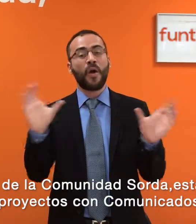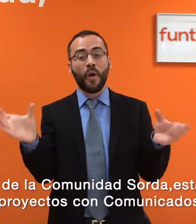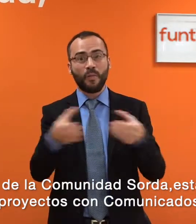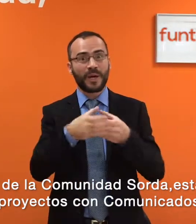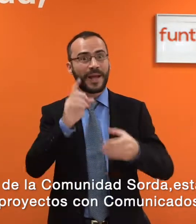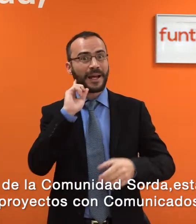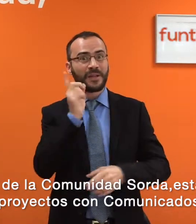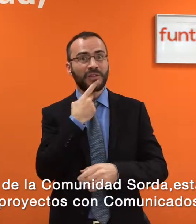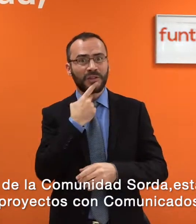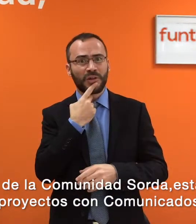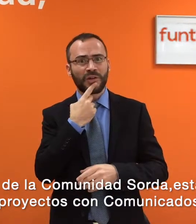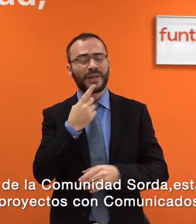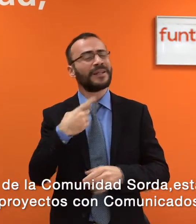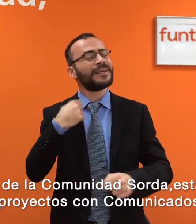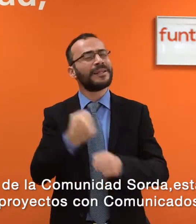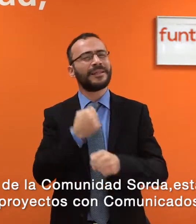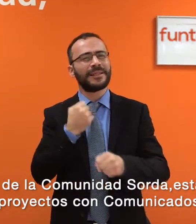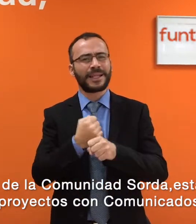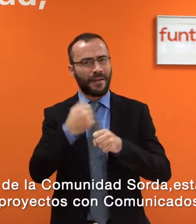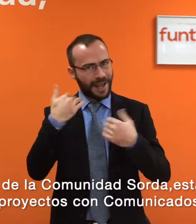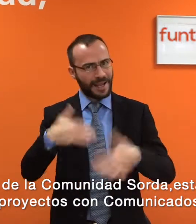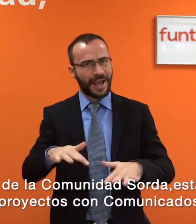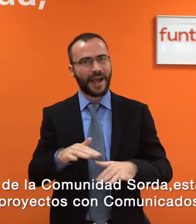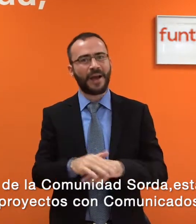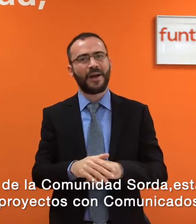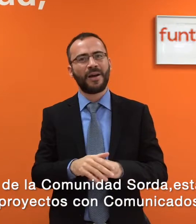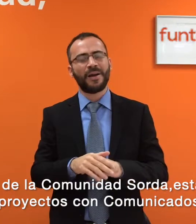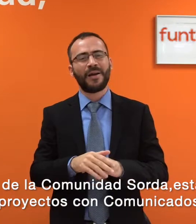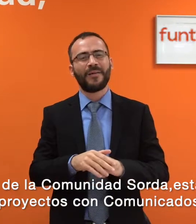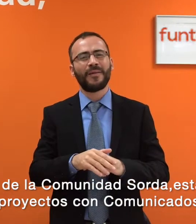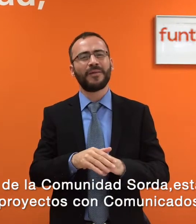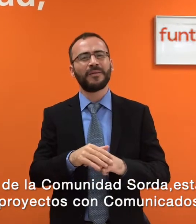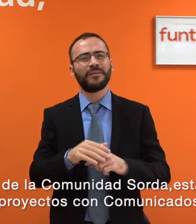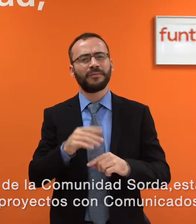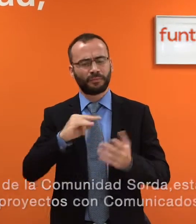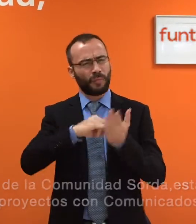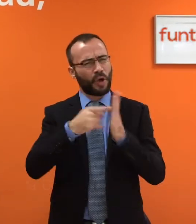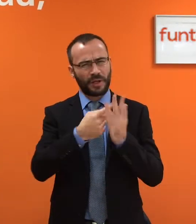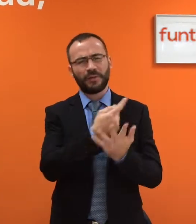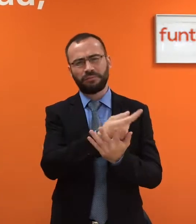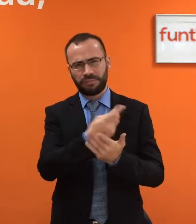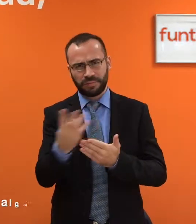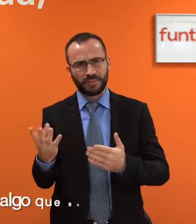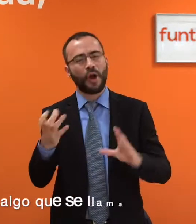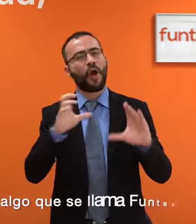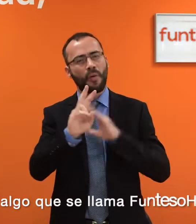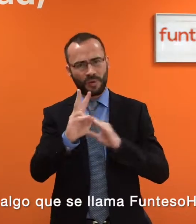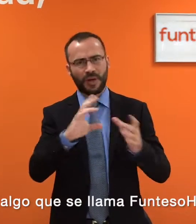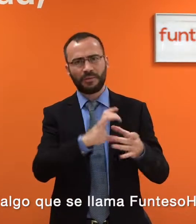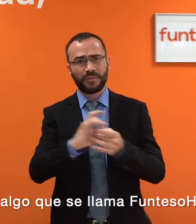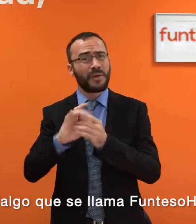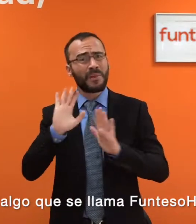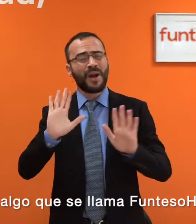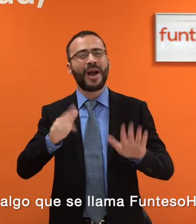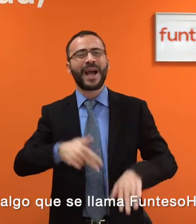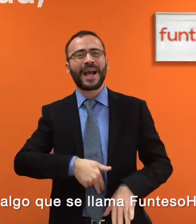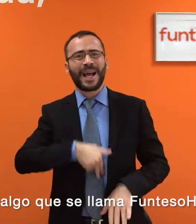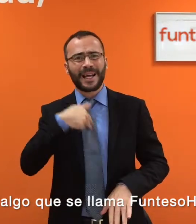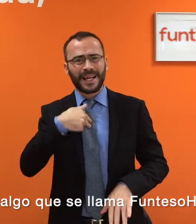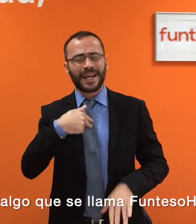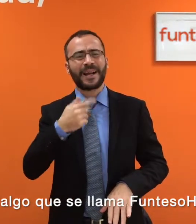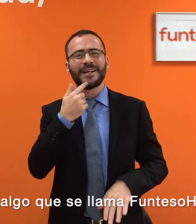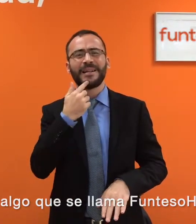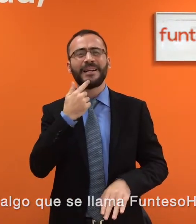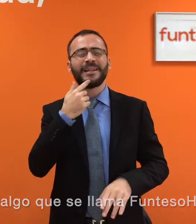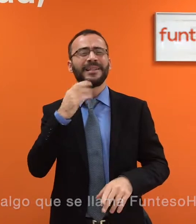sorda, estamos trabajando ya en muchos proyectos con comunicados, pero en general tenemos